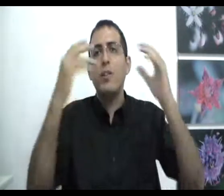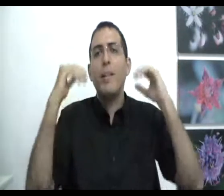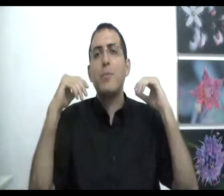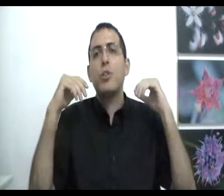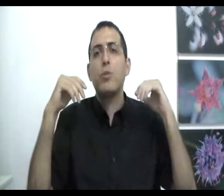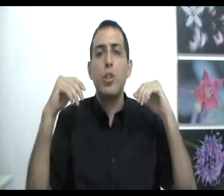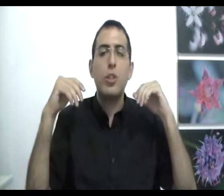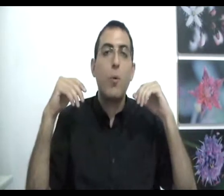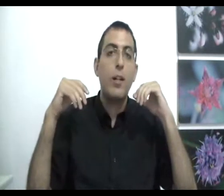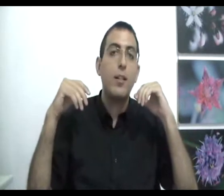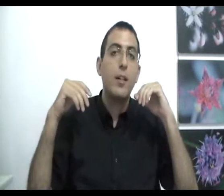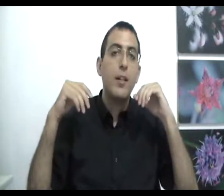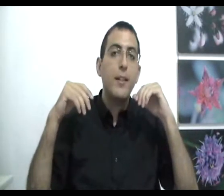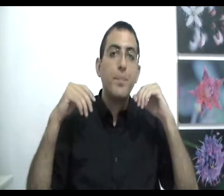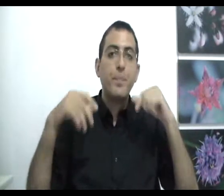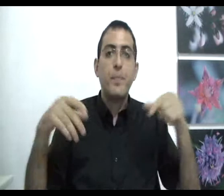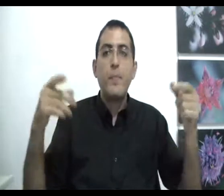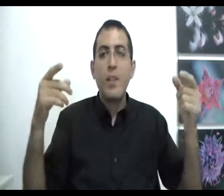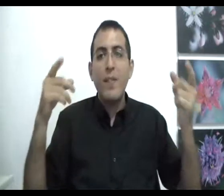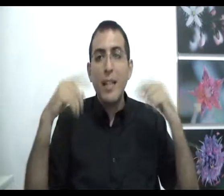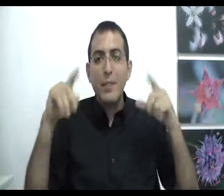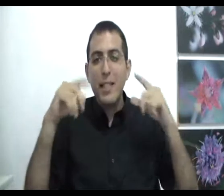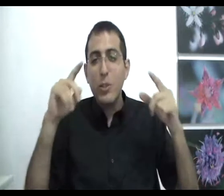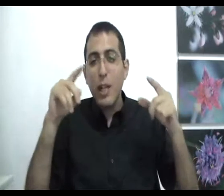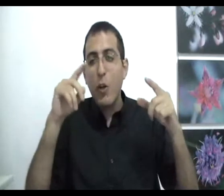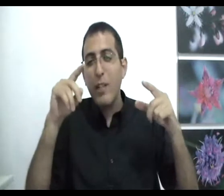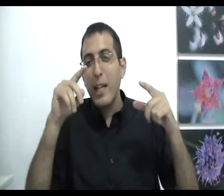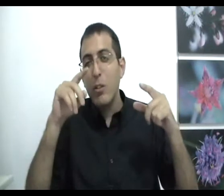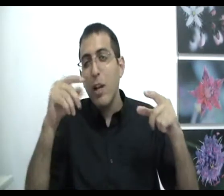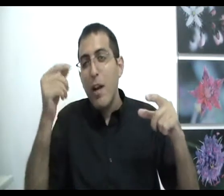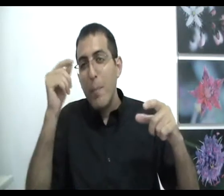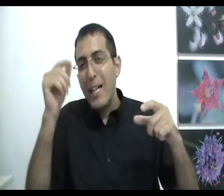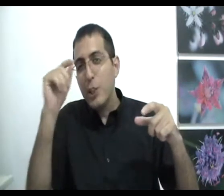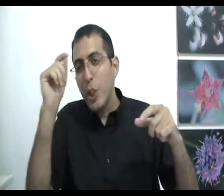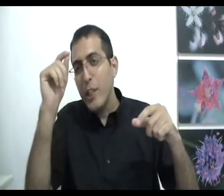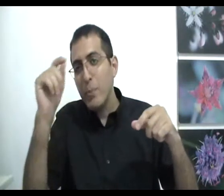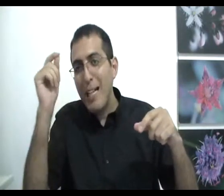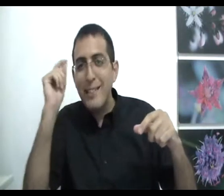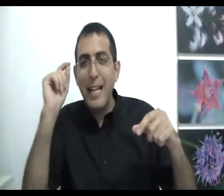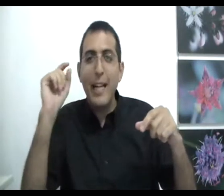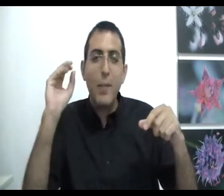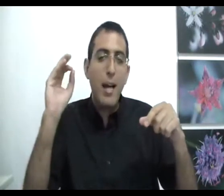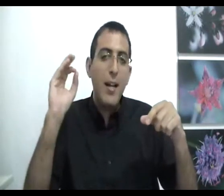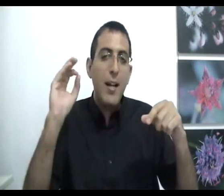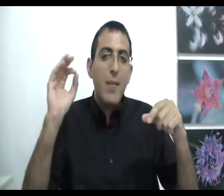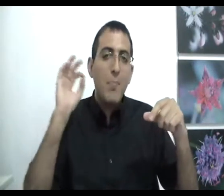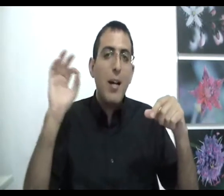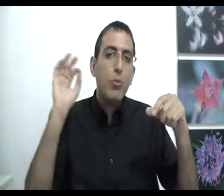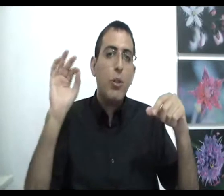זה בעצם סוג של שיטה רוחנית מה אדם צריך לנסות לחור ולגלות מה השורש, מה השכל מה אותו